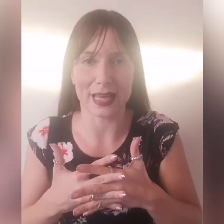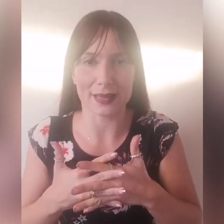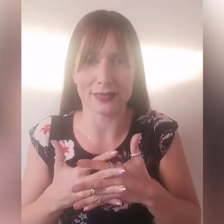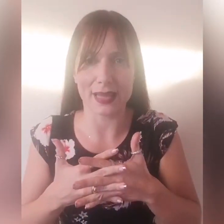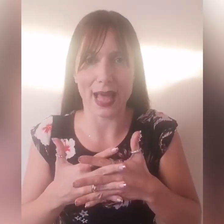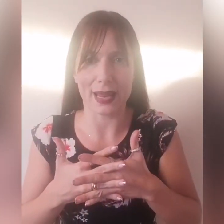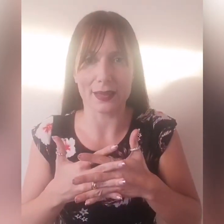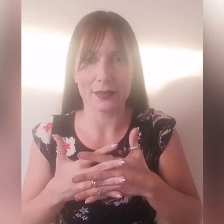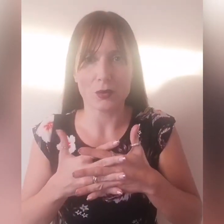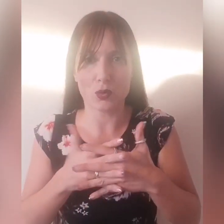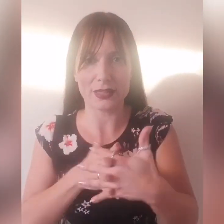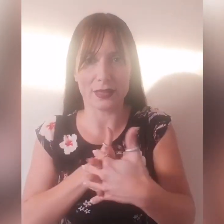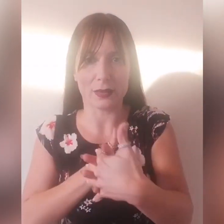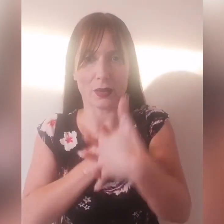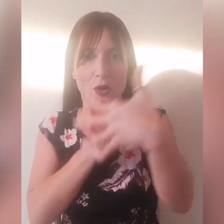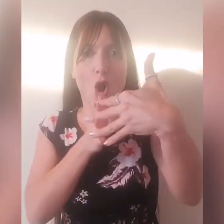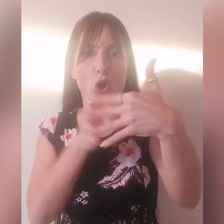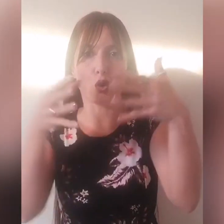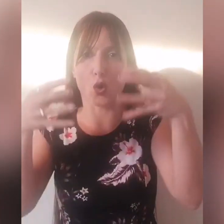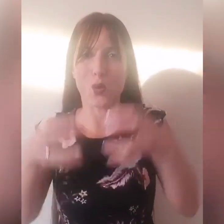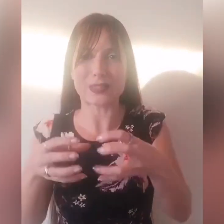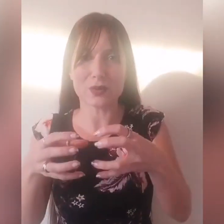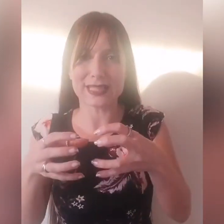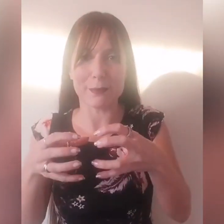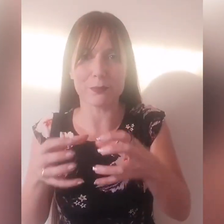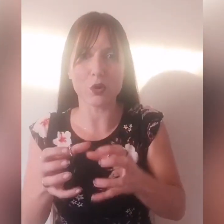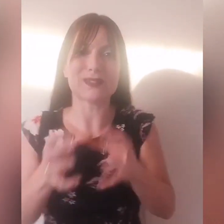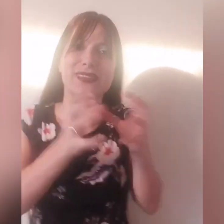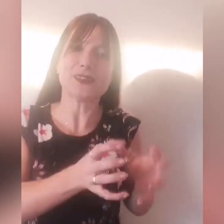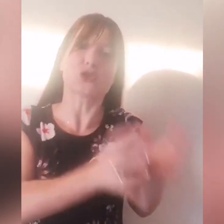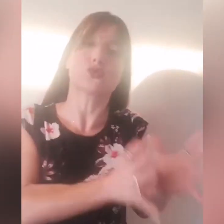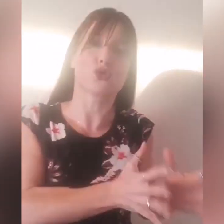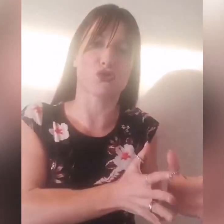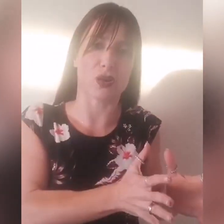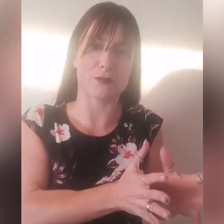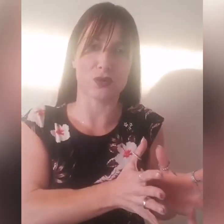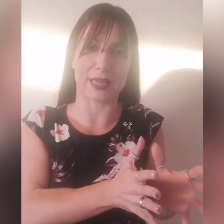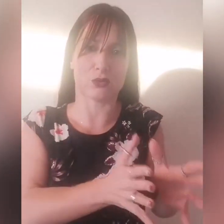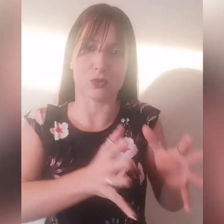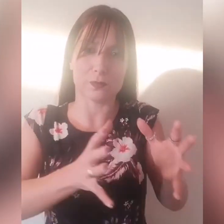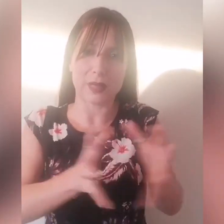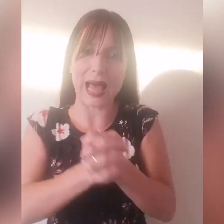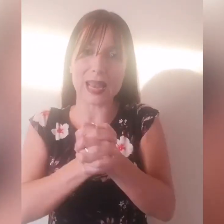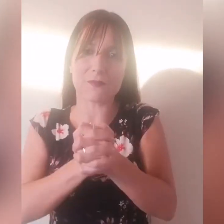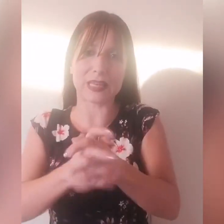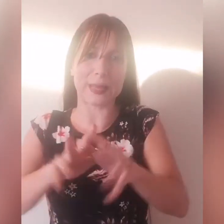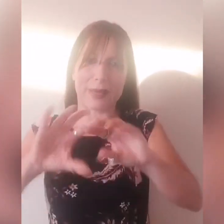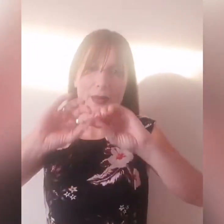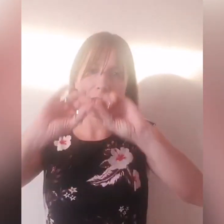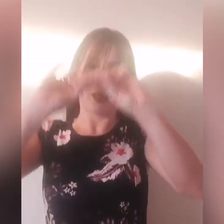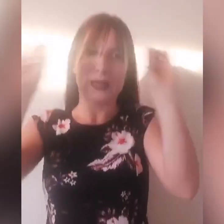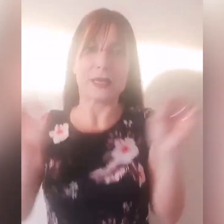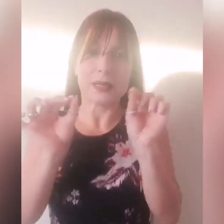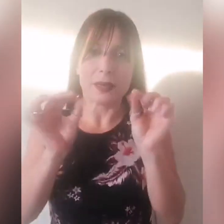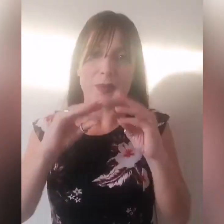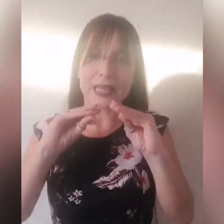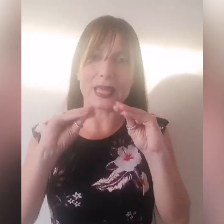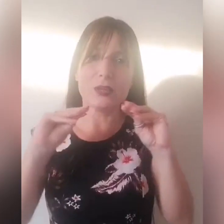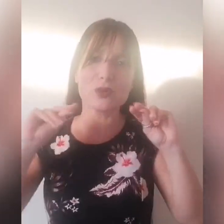caratteriale, quindi colloco questo esempio dentro tutto ciò che vi ho detto, alla fine perché in un